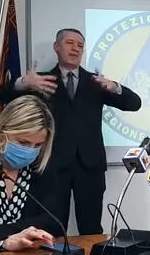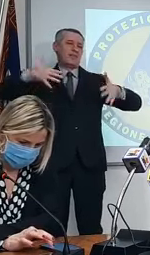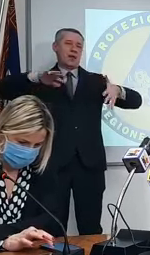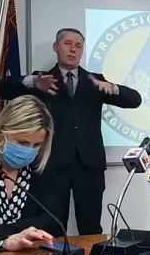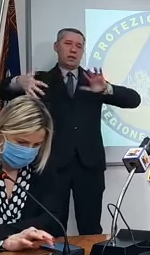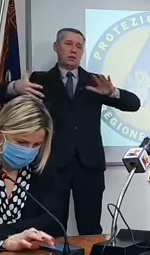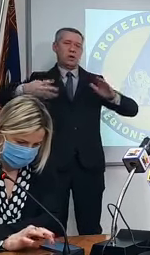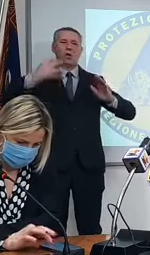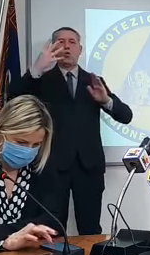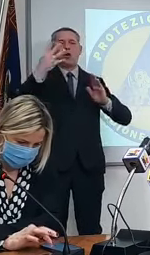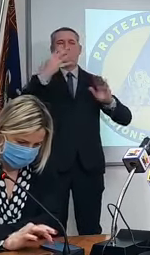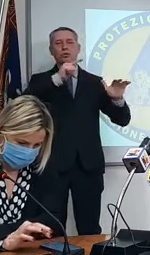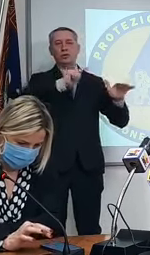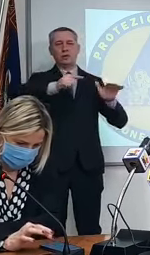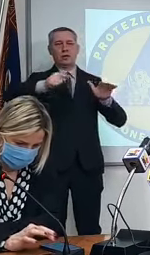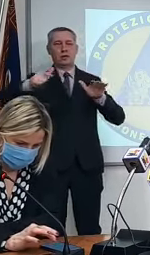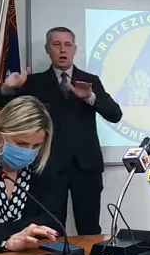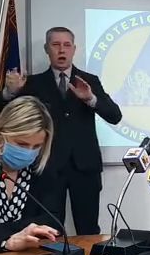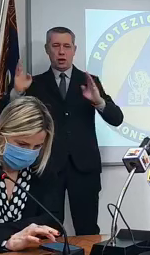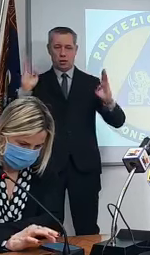sembra ad aprile